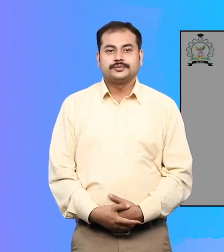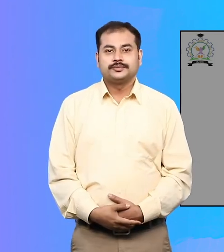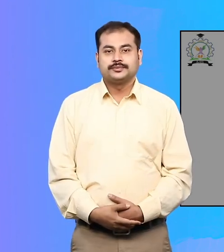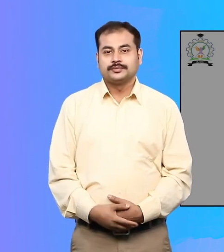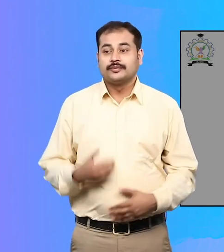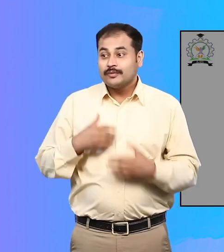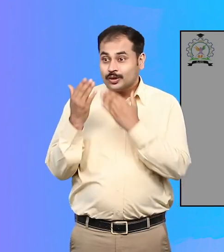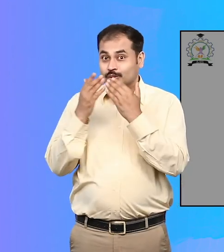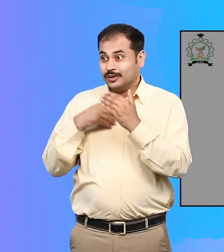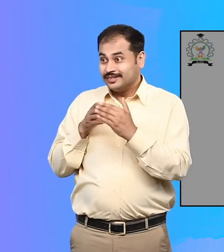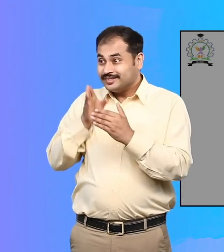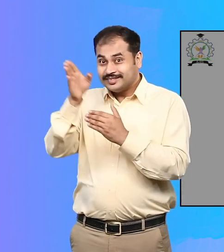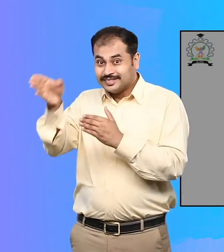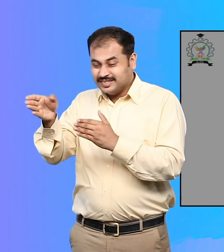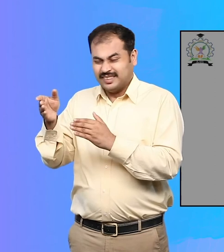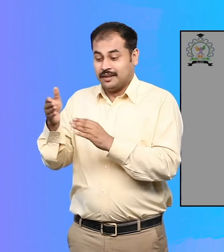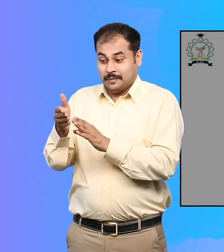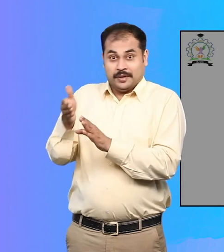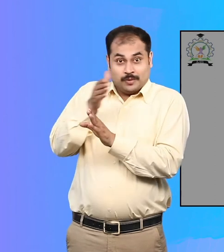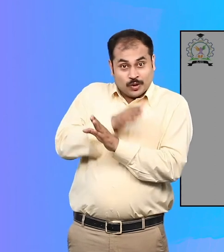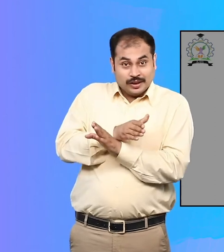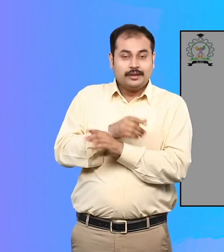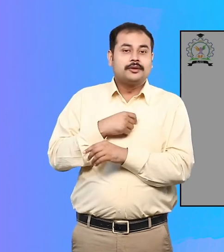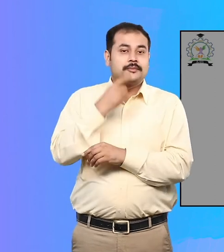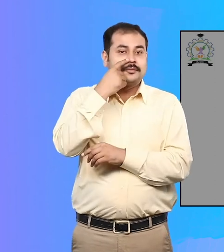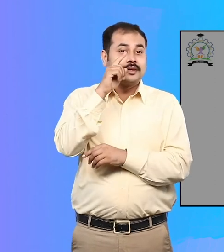सुभा स्कूल जाते समय माता-पिता का अभिवादन